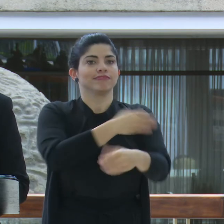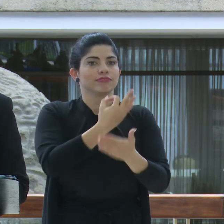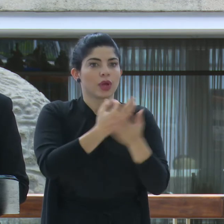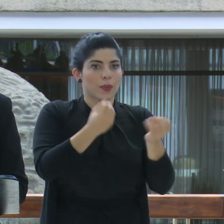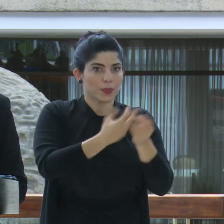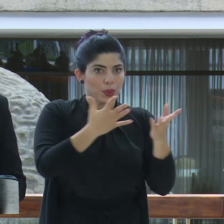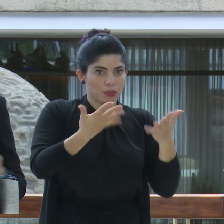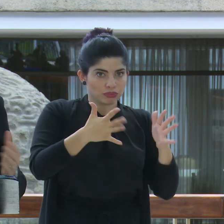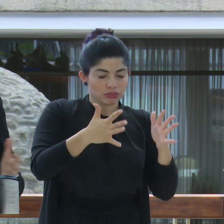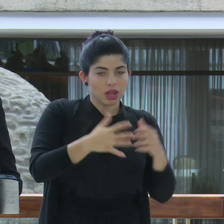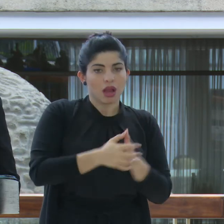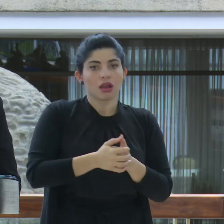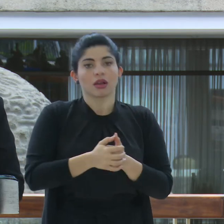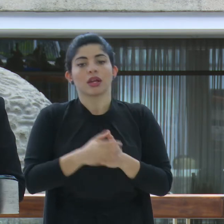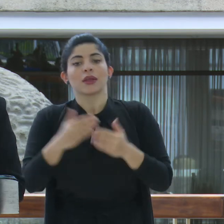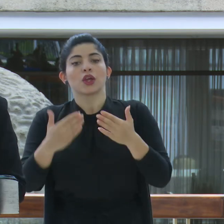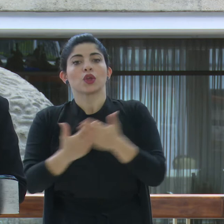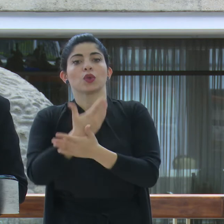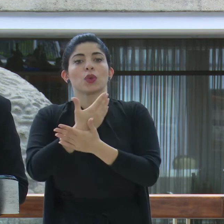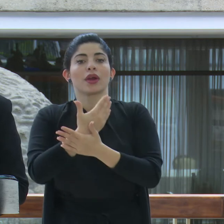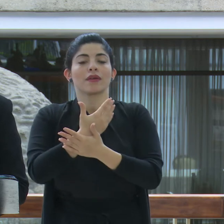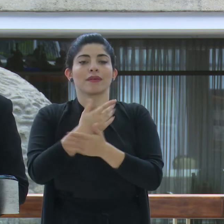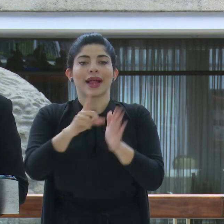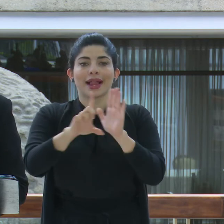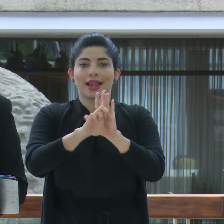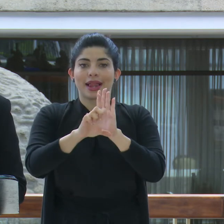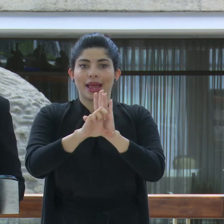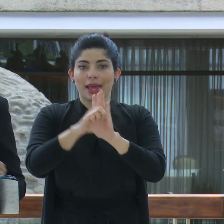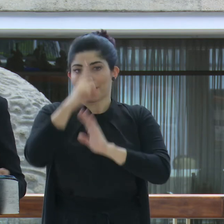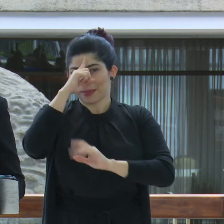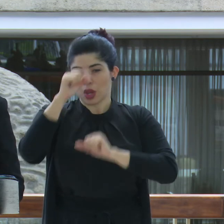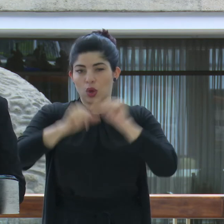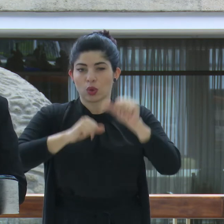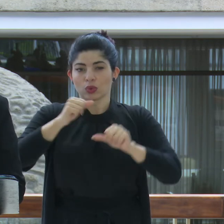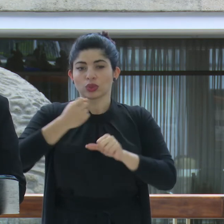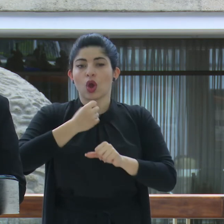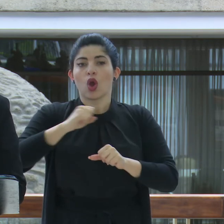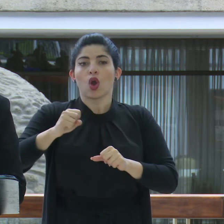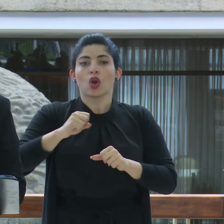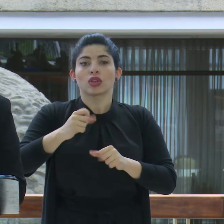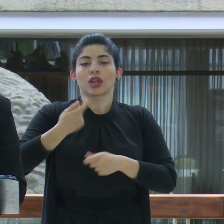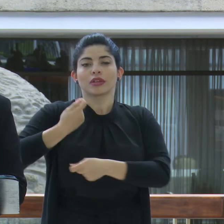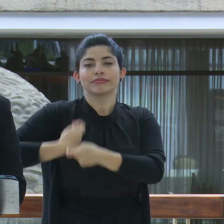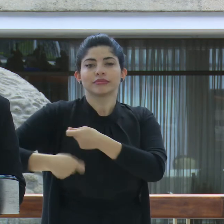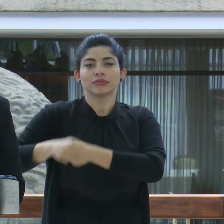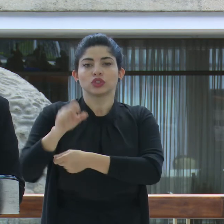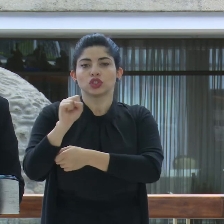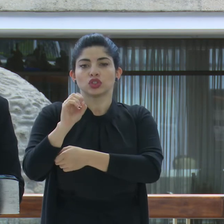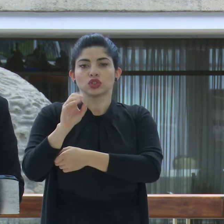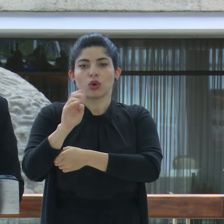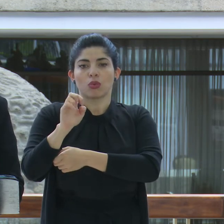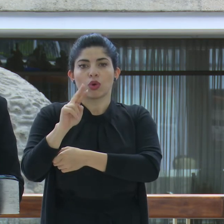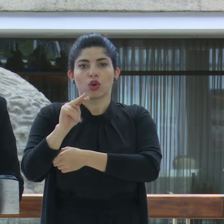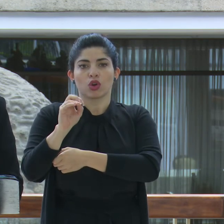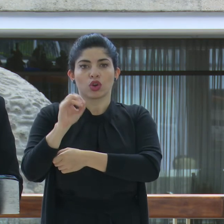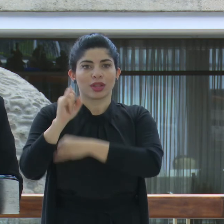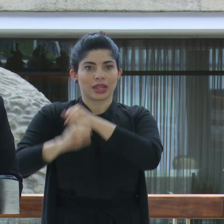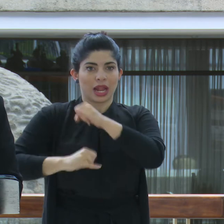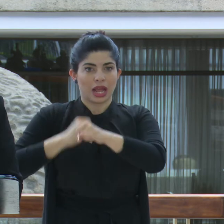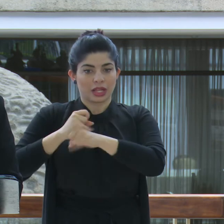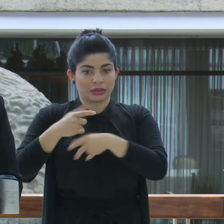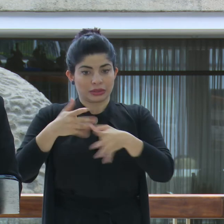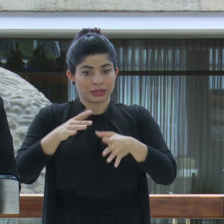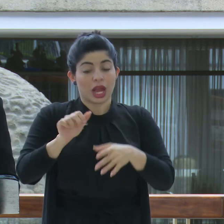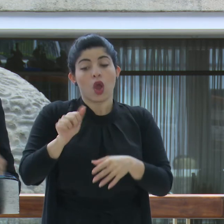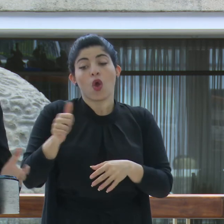y en la nueva legislación de la lucha contra el soborno transnacional. En otras, hemos sembrado la